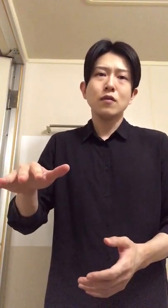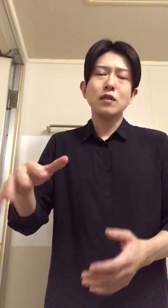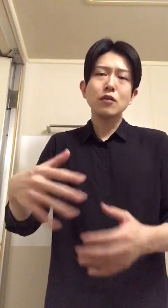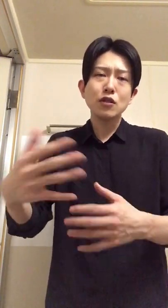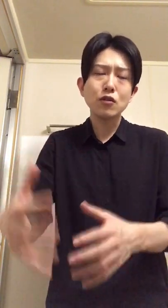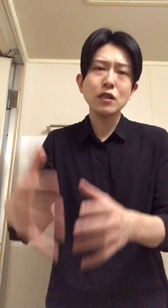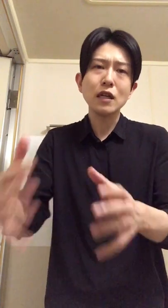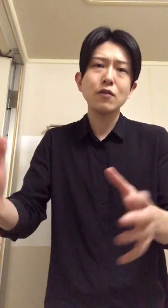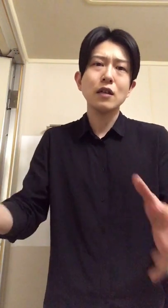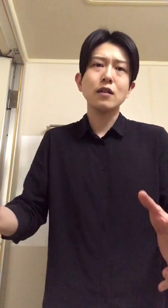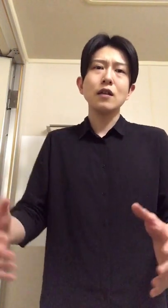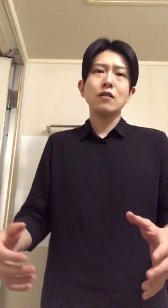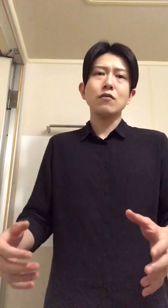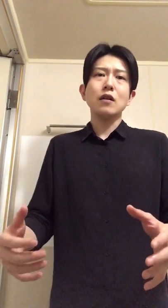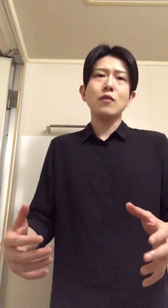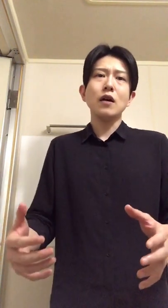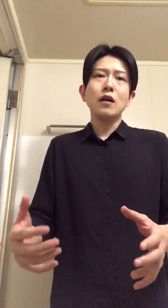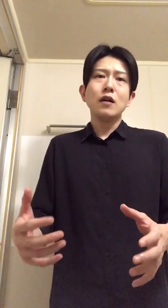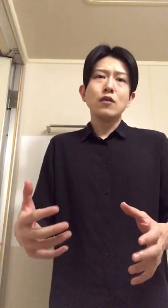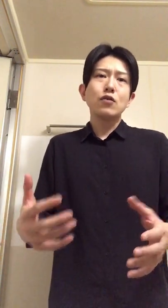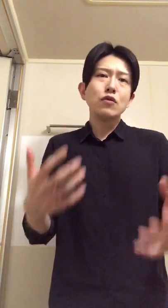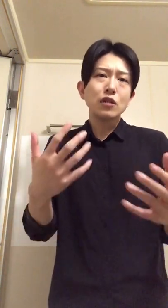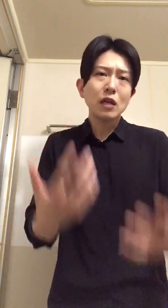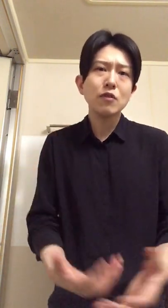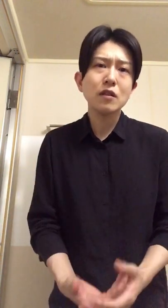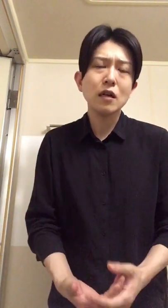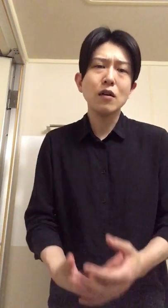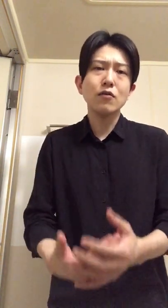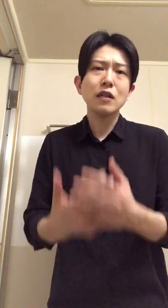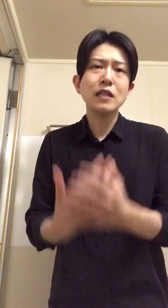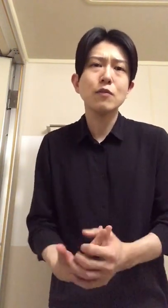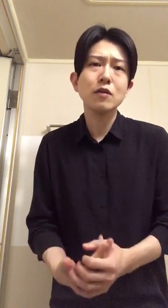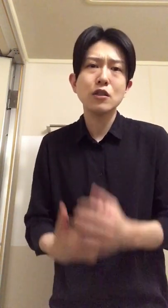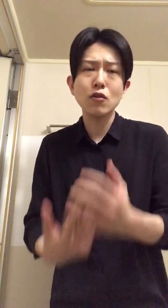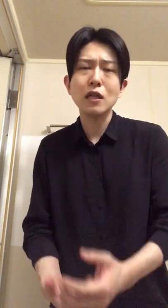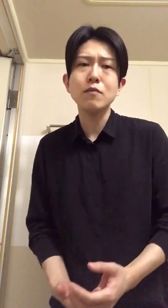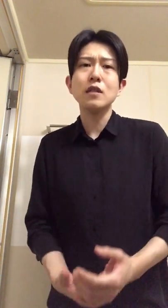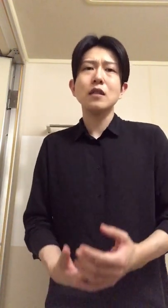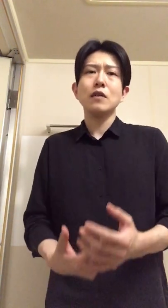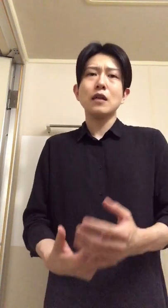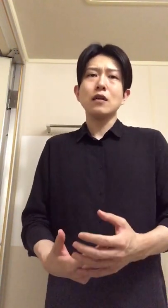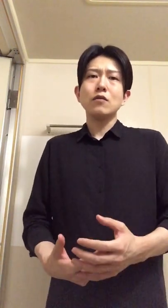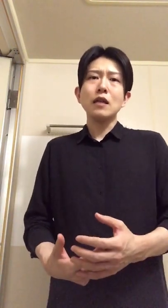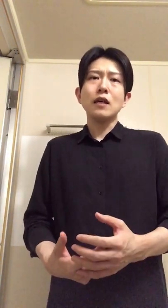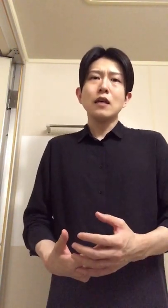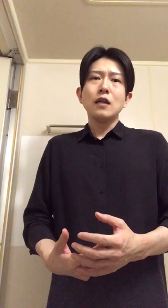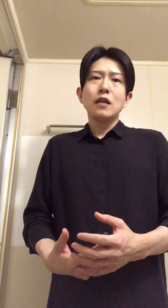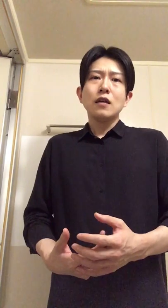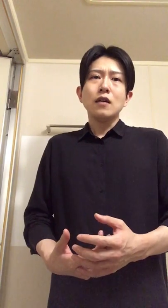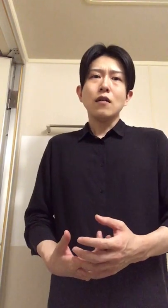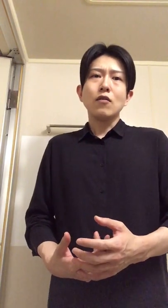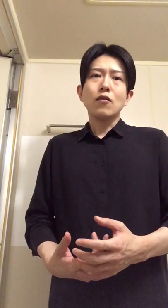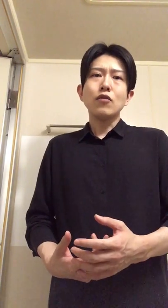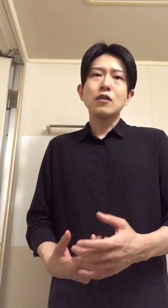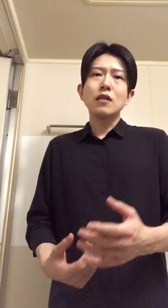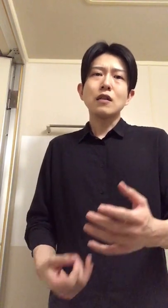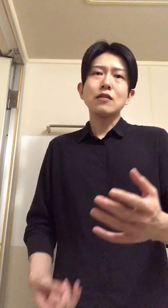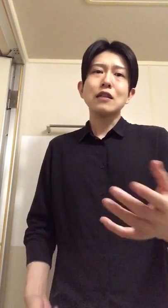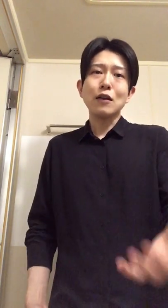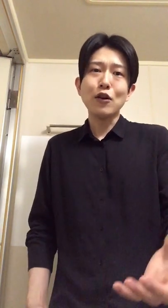みんなと一緒に仲良くやりたいっていうんであればそういうひたむきさお願いします一生懸命さみたいなのであこいつだったら助けてや